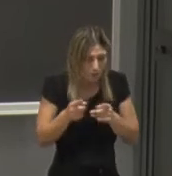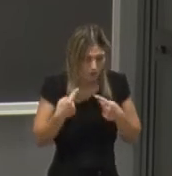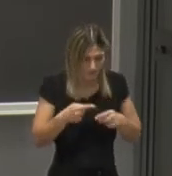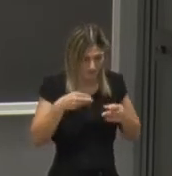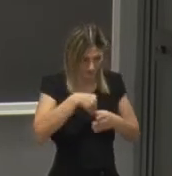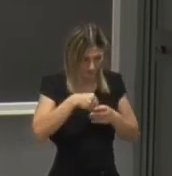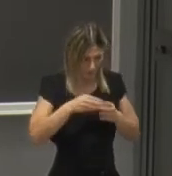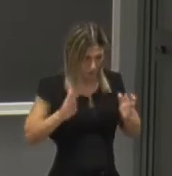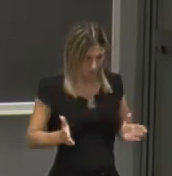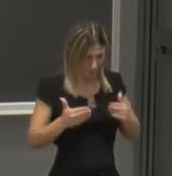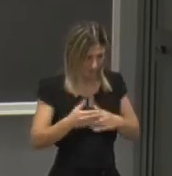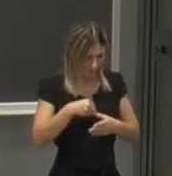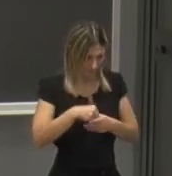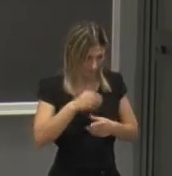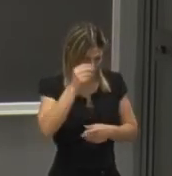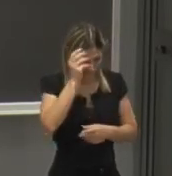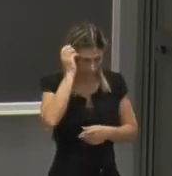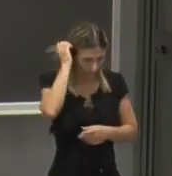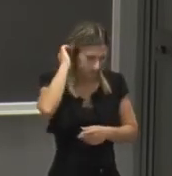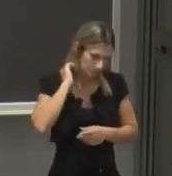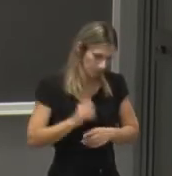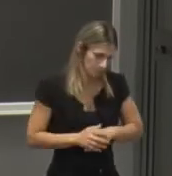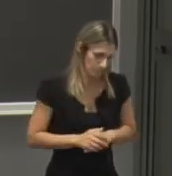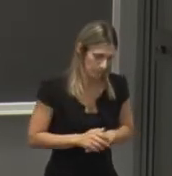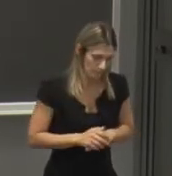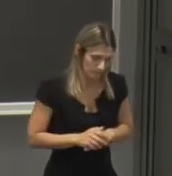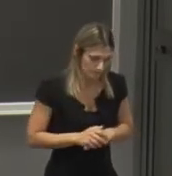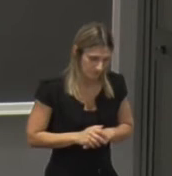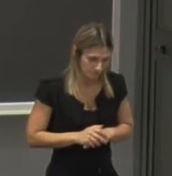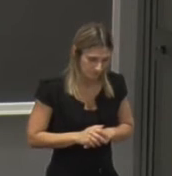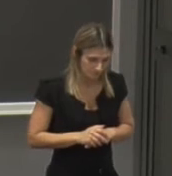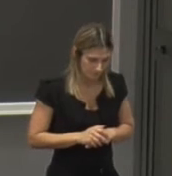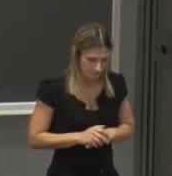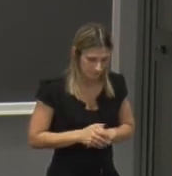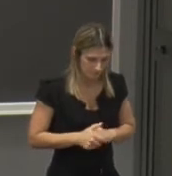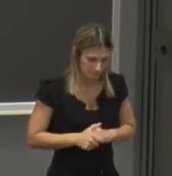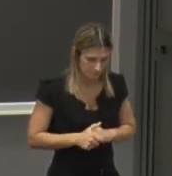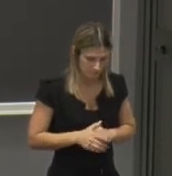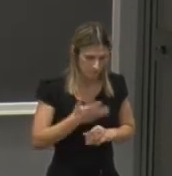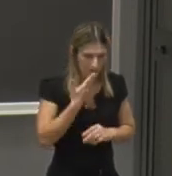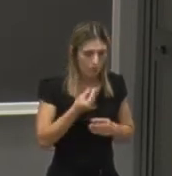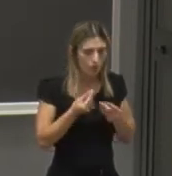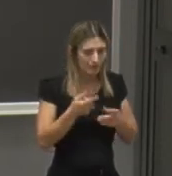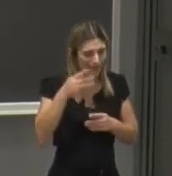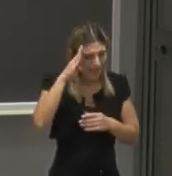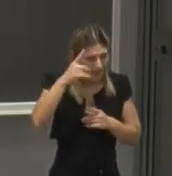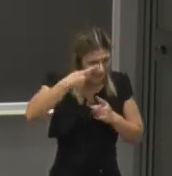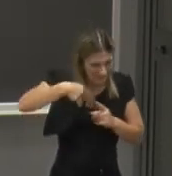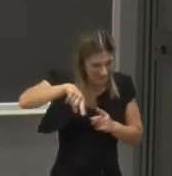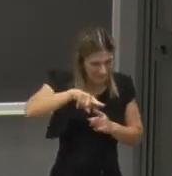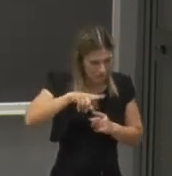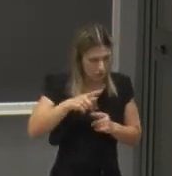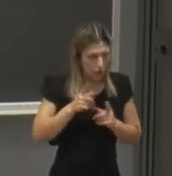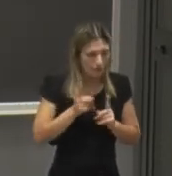dipartimento una cosa su cui vi voglio diciamo richiamare l'attenzione è il fatto